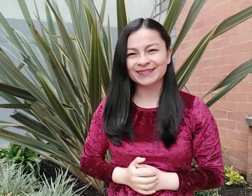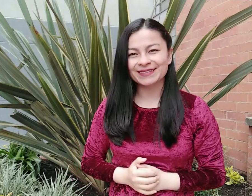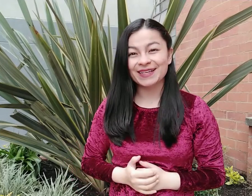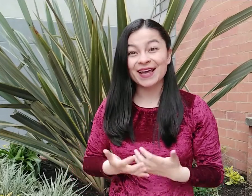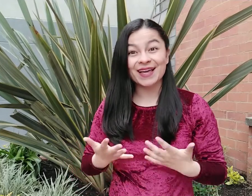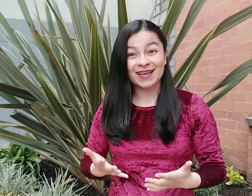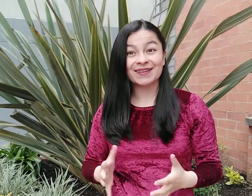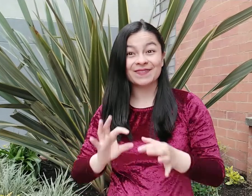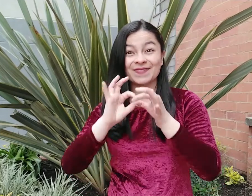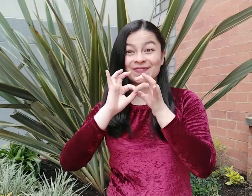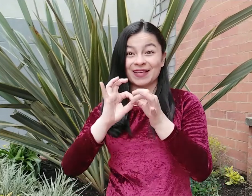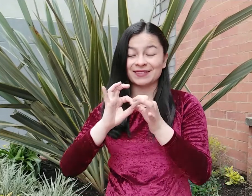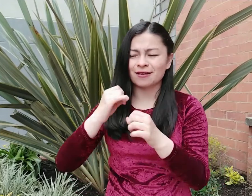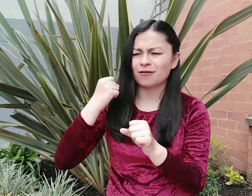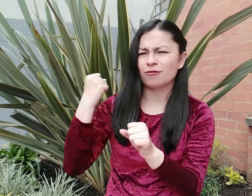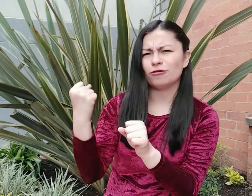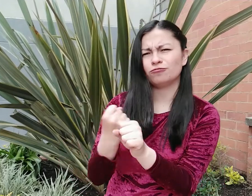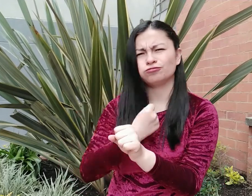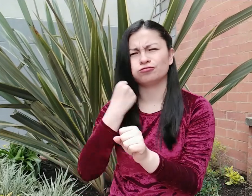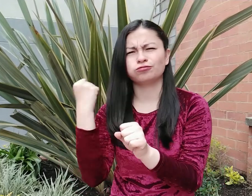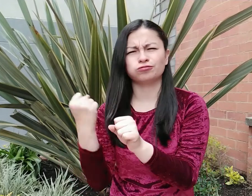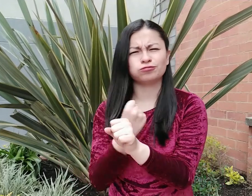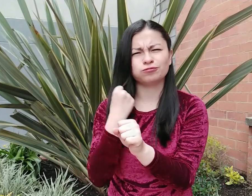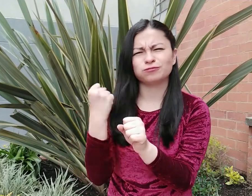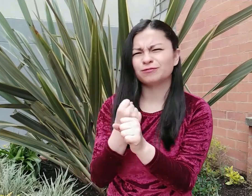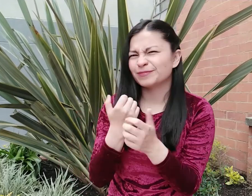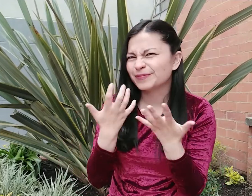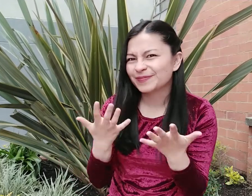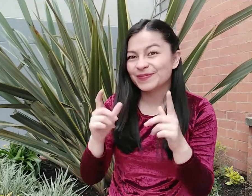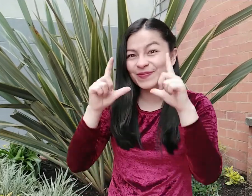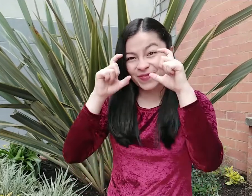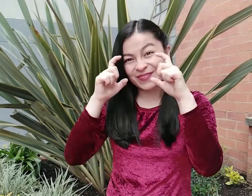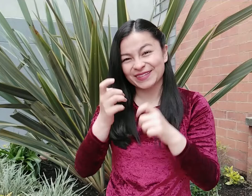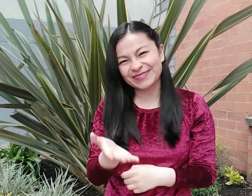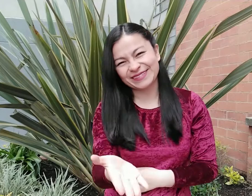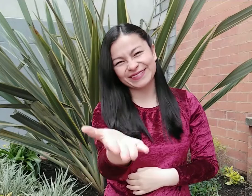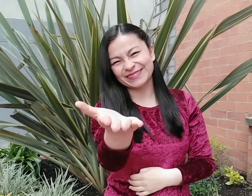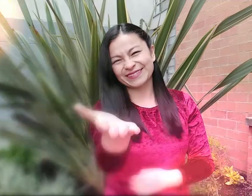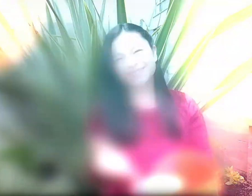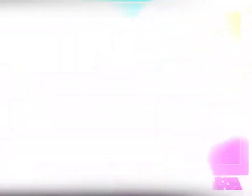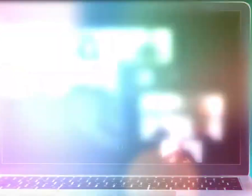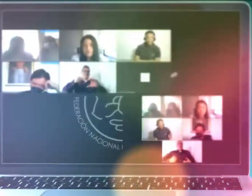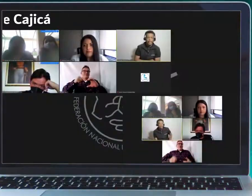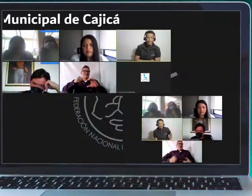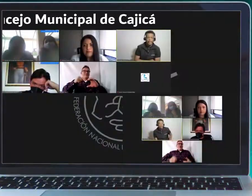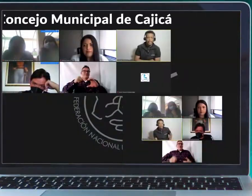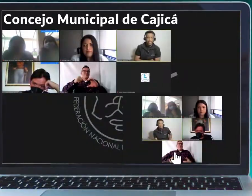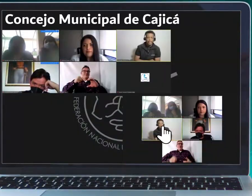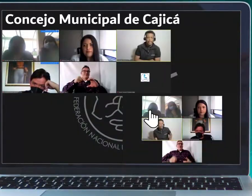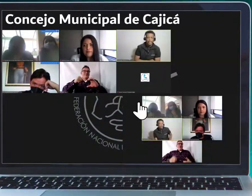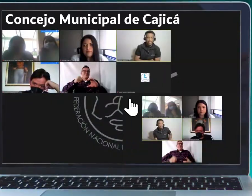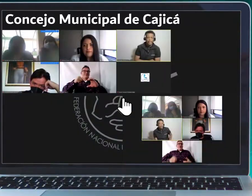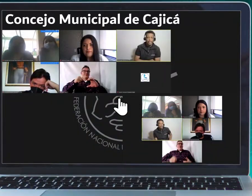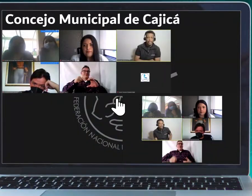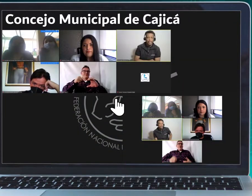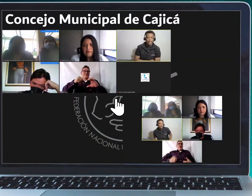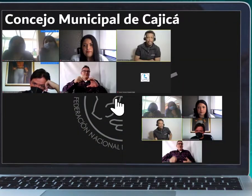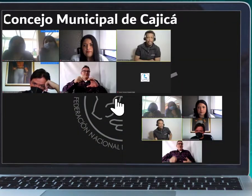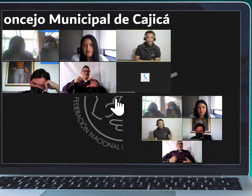personas sordas. Las imágenes a continuación dan cuenta del trabajo realizado por FENASCOL. Veamos. Consejo